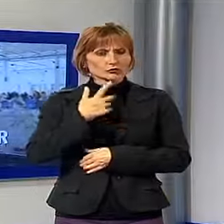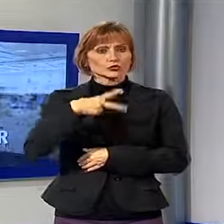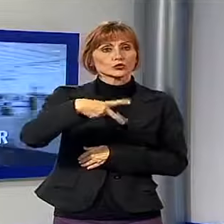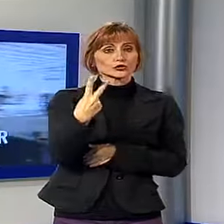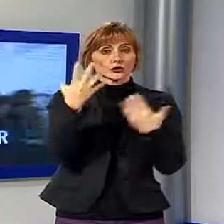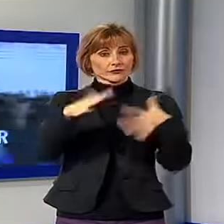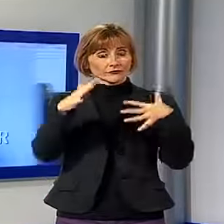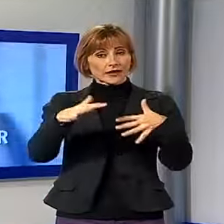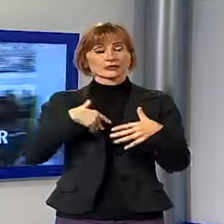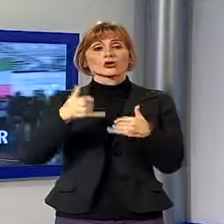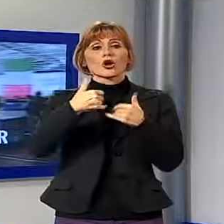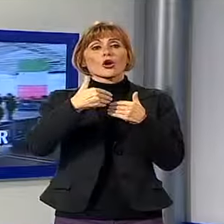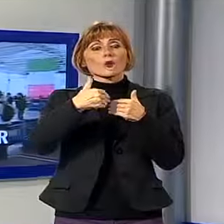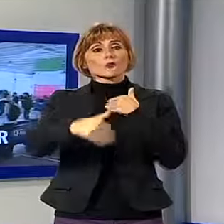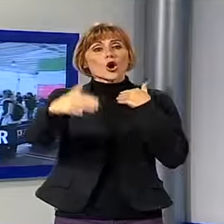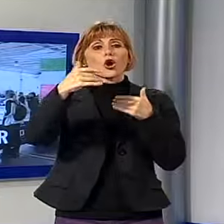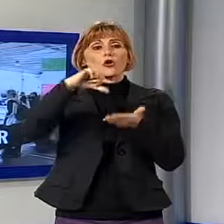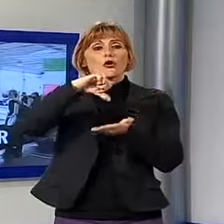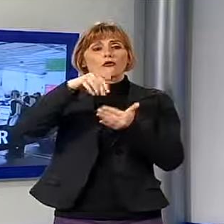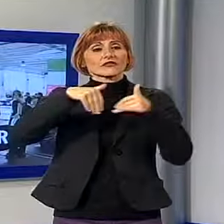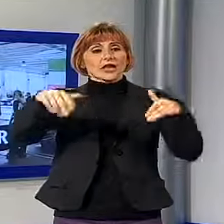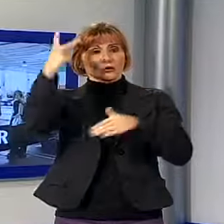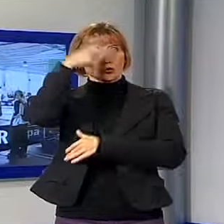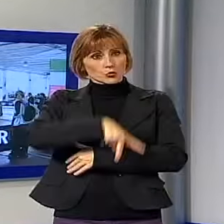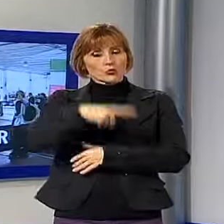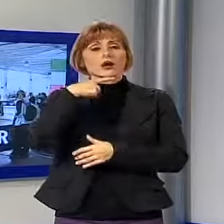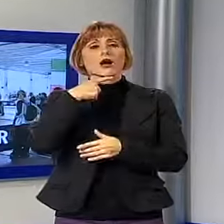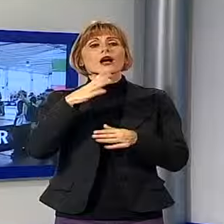Fiere di Lucca, un argento per la Puliti nella Sciabola, categoria Aglieri.